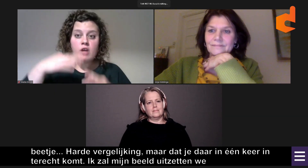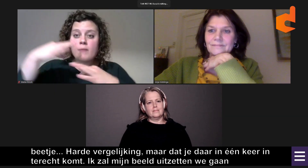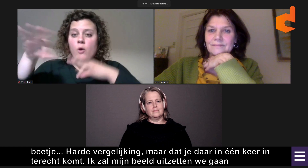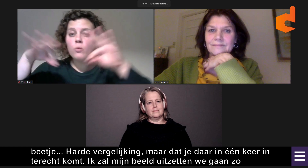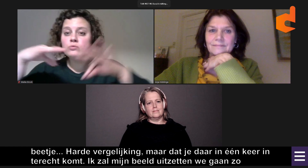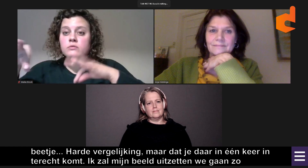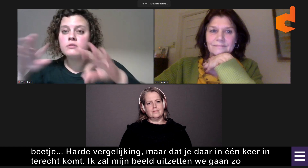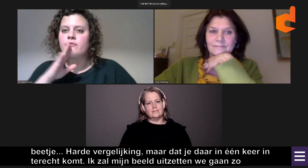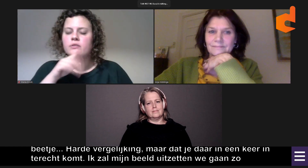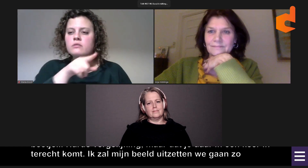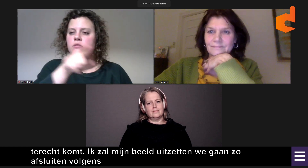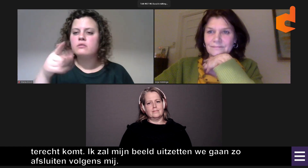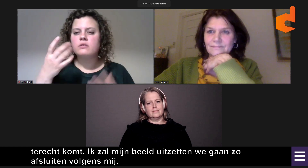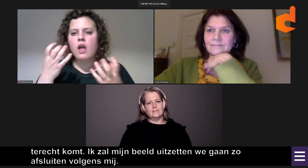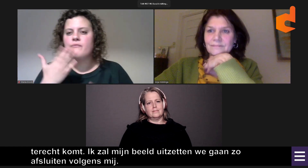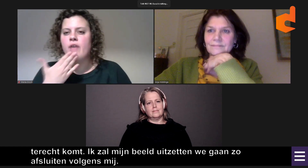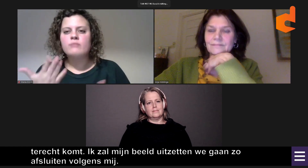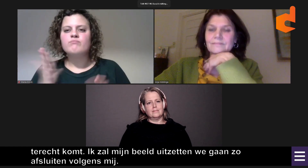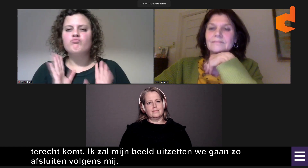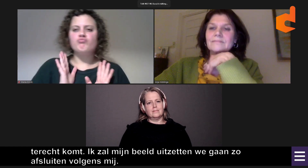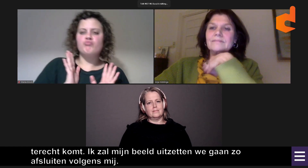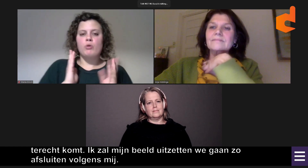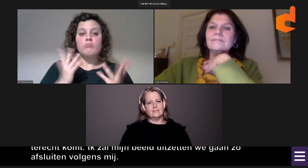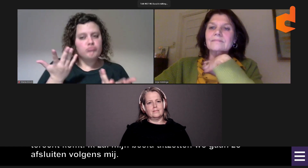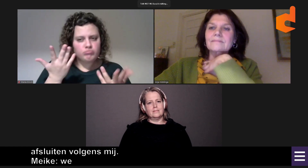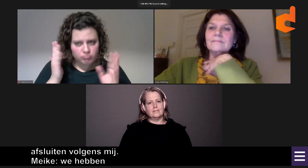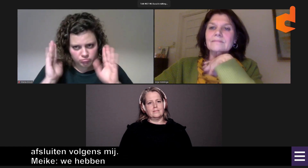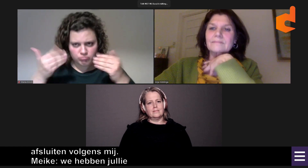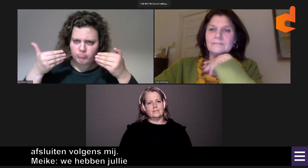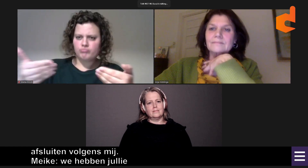Jullie hebben nu heel veel vragen gesteld. We hebben jullie vragen proberen te beantwoorden.